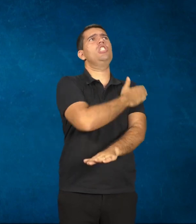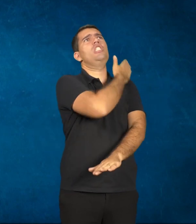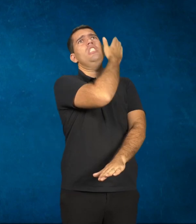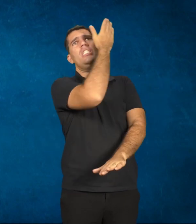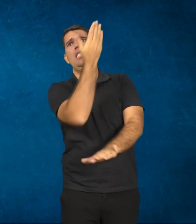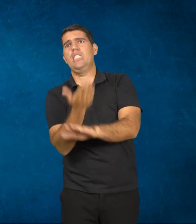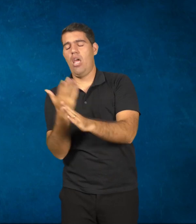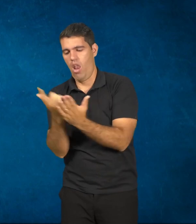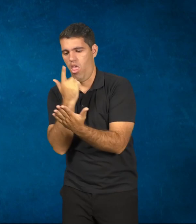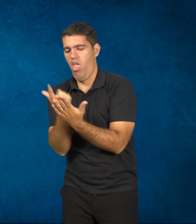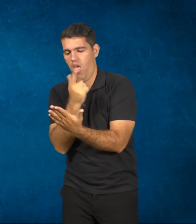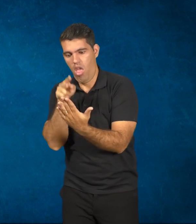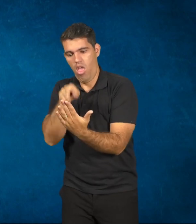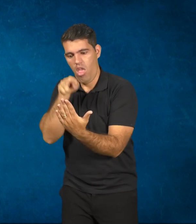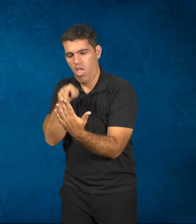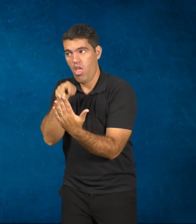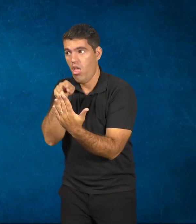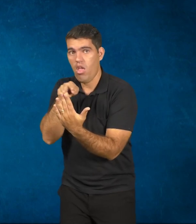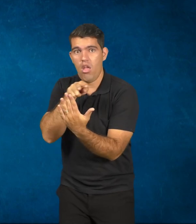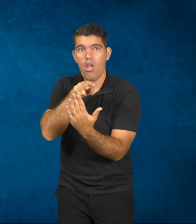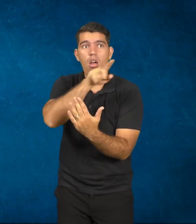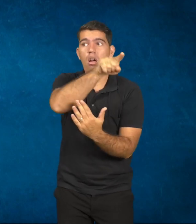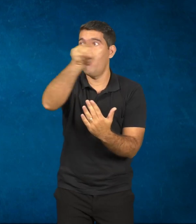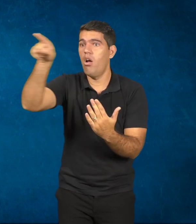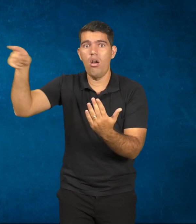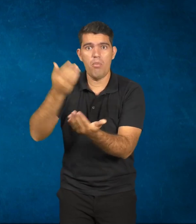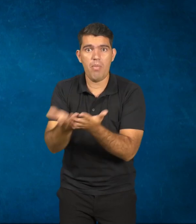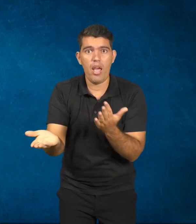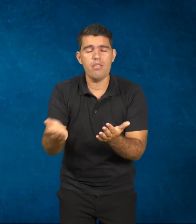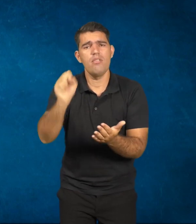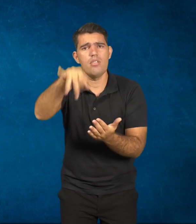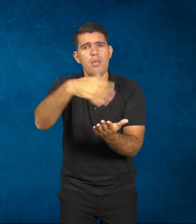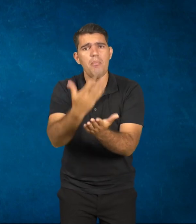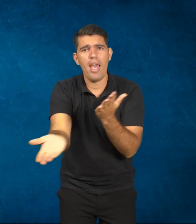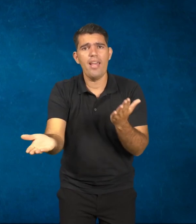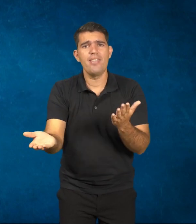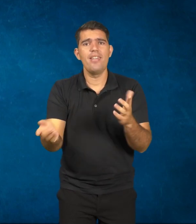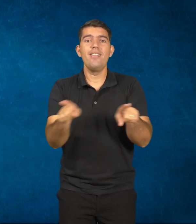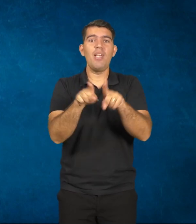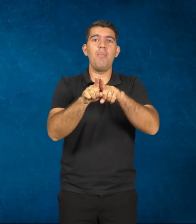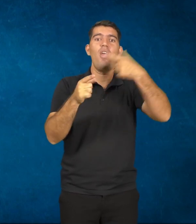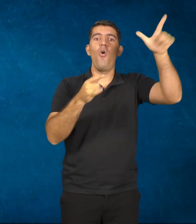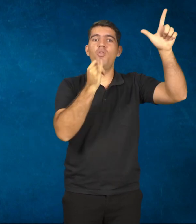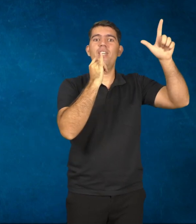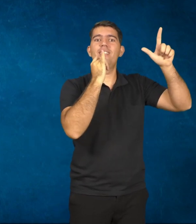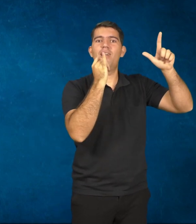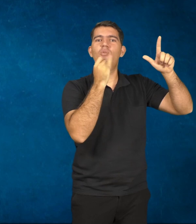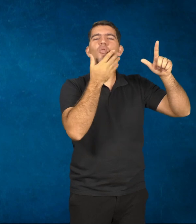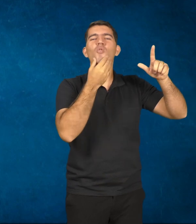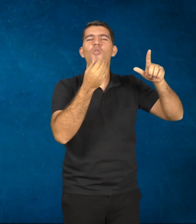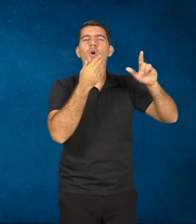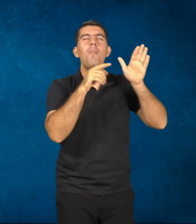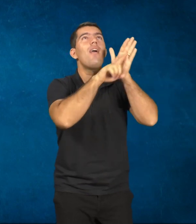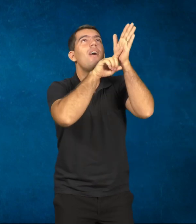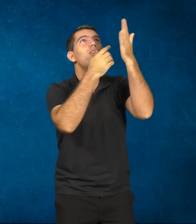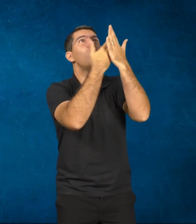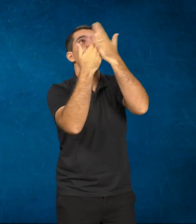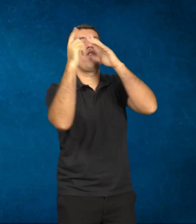perdendo mil coisas lá de fora, né? Eu costumo dizer que o astrônomo, ele olha tanto para o céu que ele não vê o que está ao redor